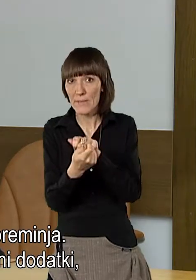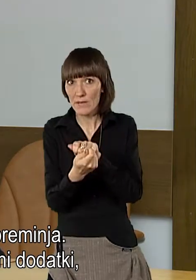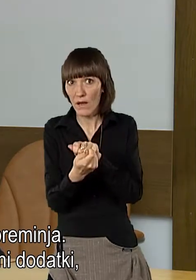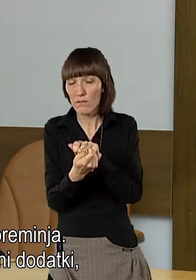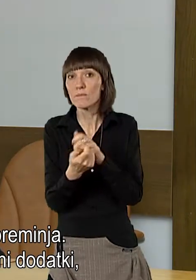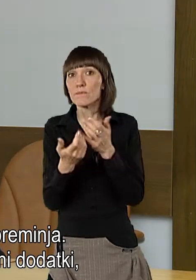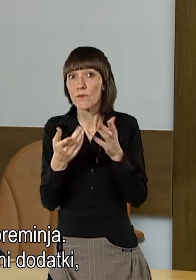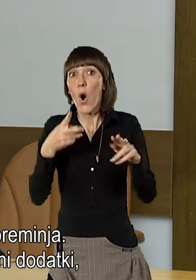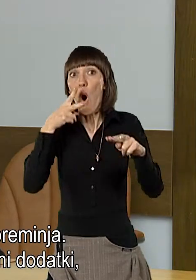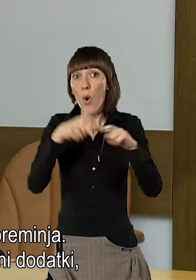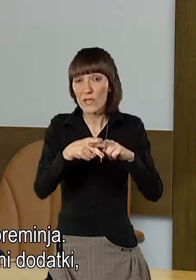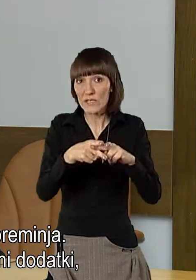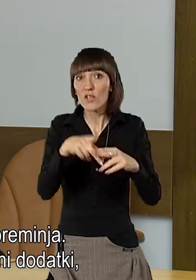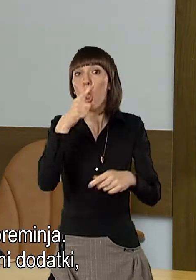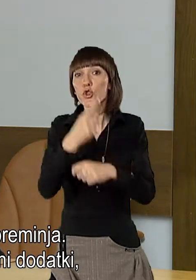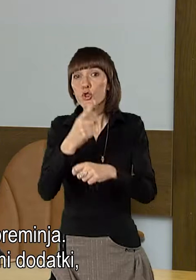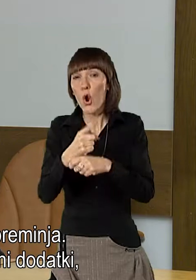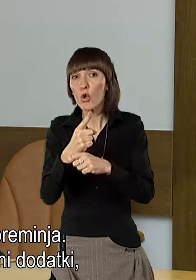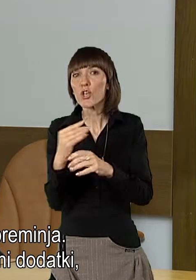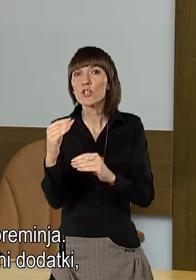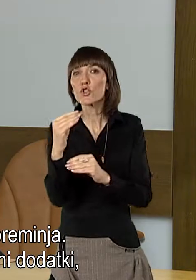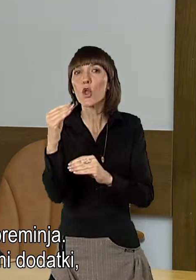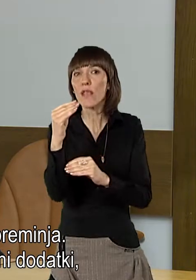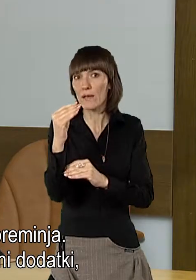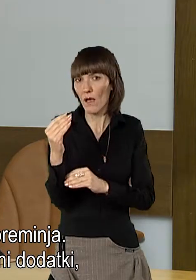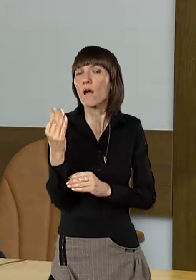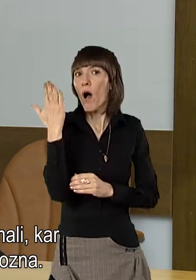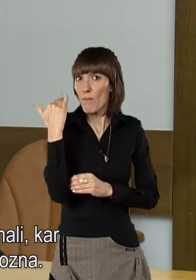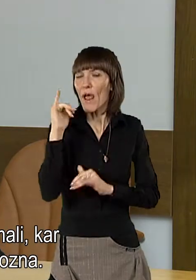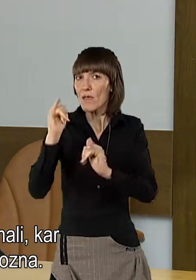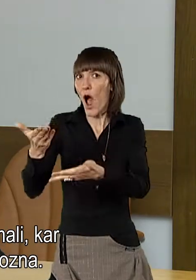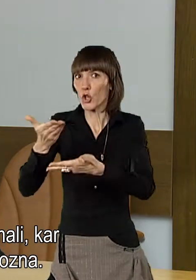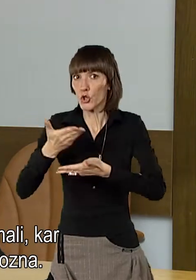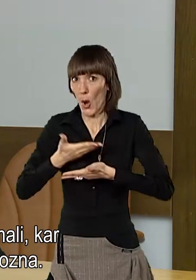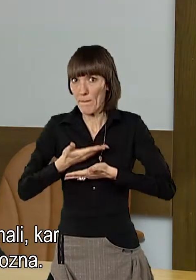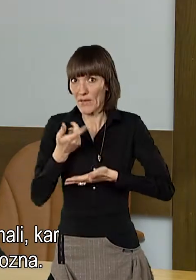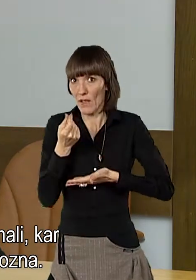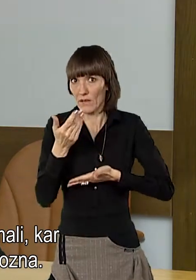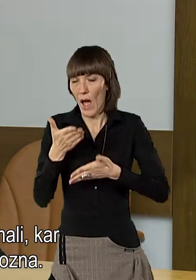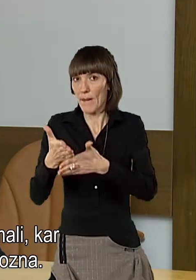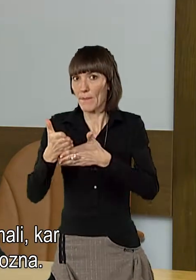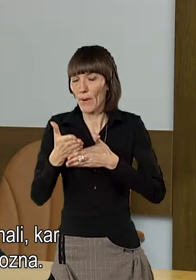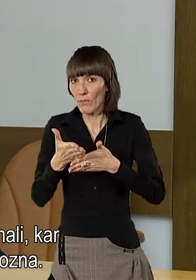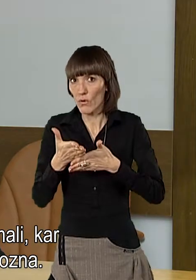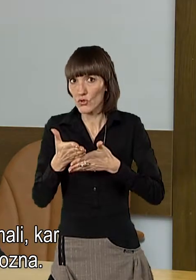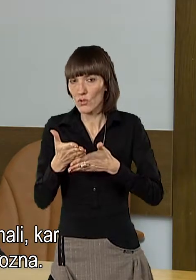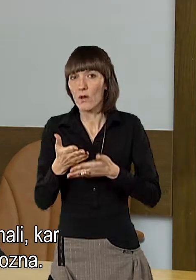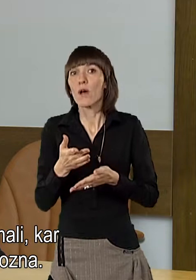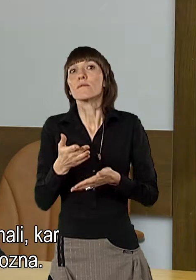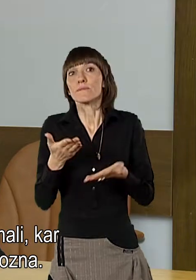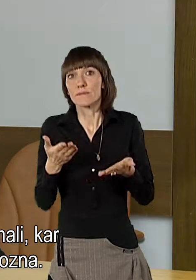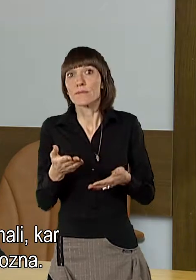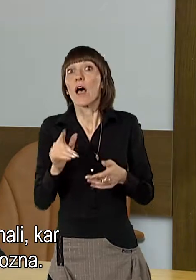tako da v bistvu so ukinjeni pač določeni dodatki, ki smo jih prejemali, kar se